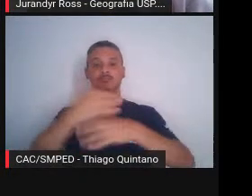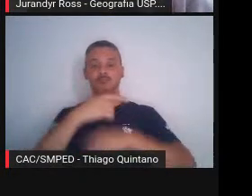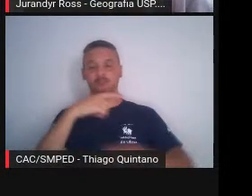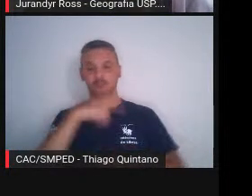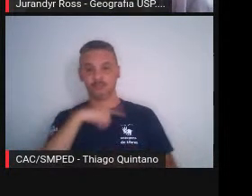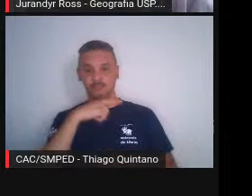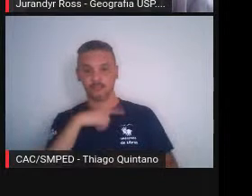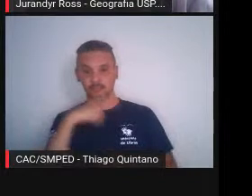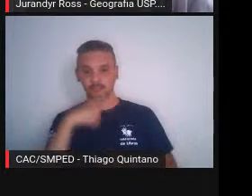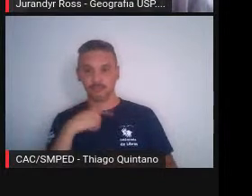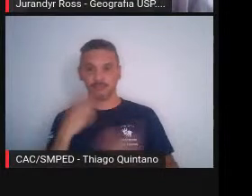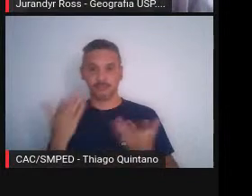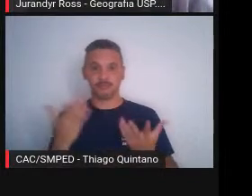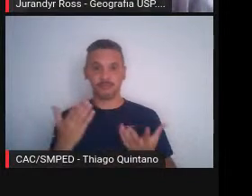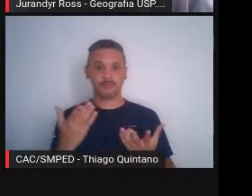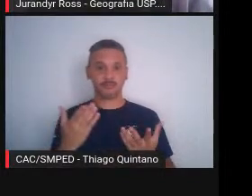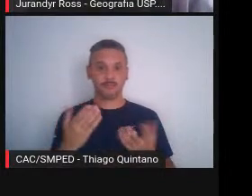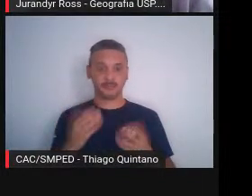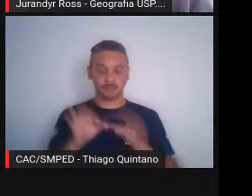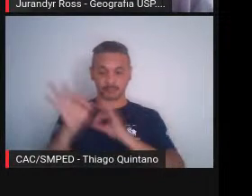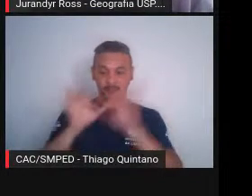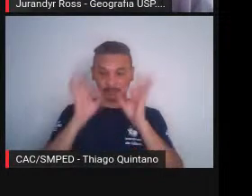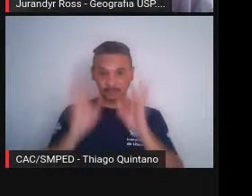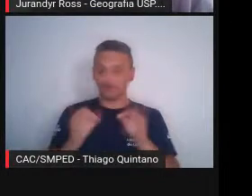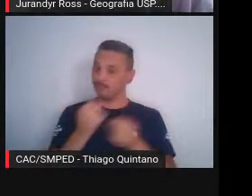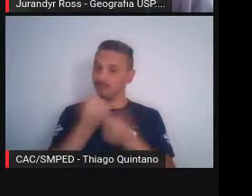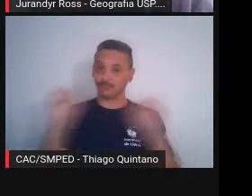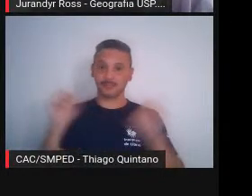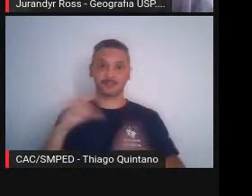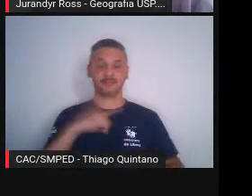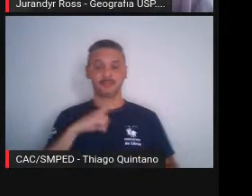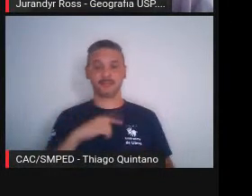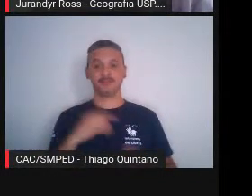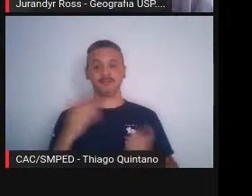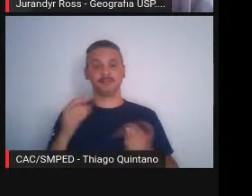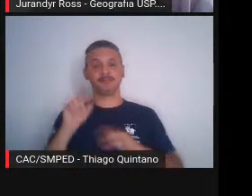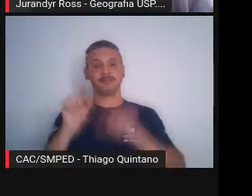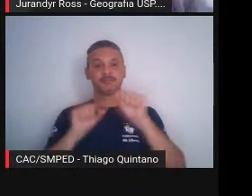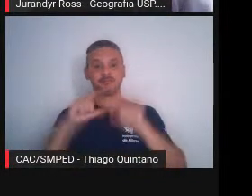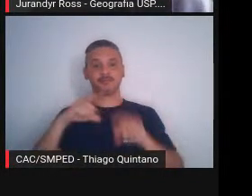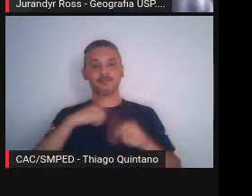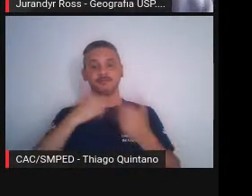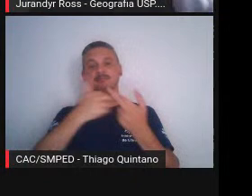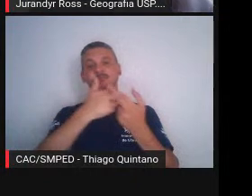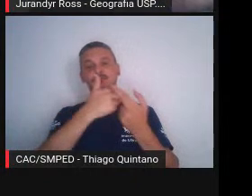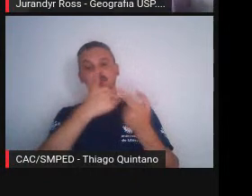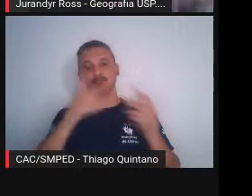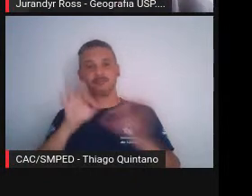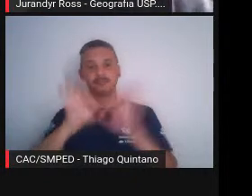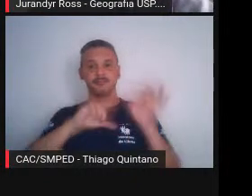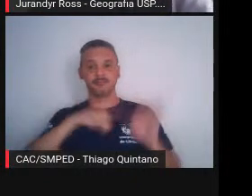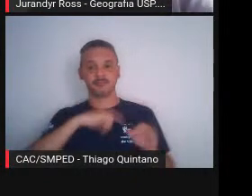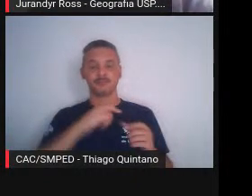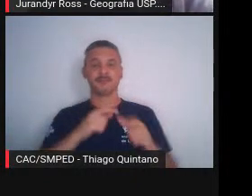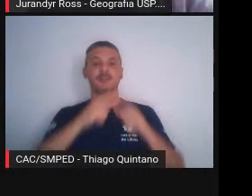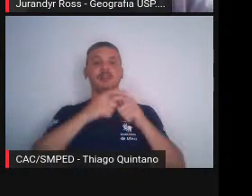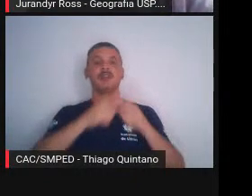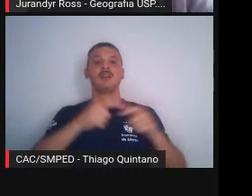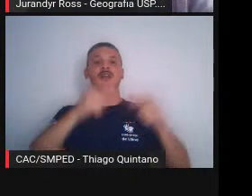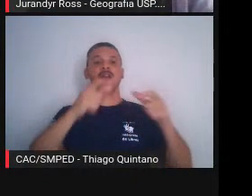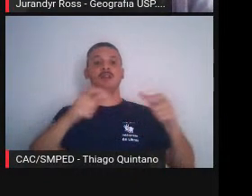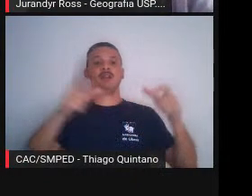absolutamente impossível de controlar, né? E vamos tendo vários aspectos dessa expansão quase que